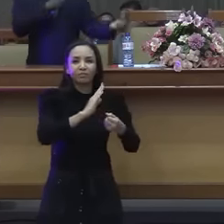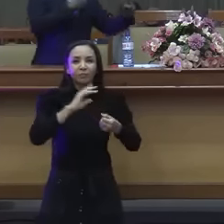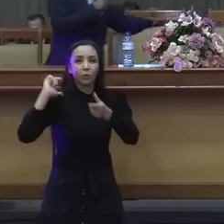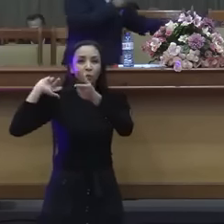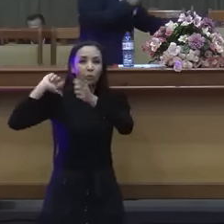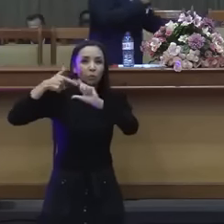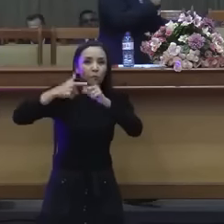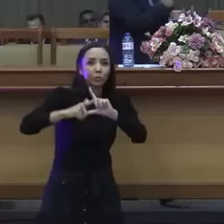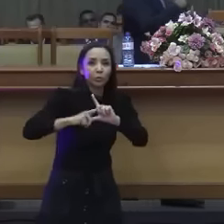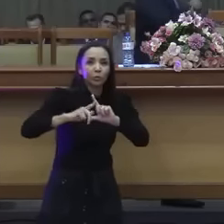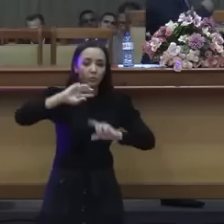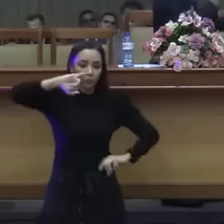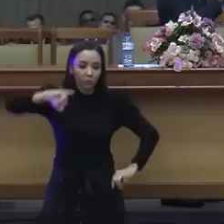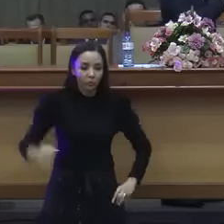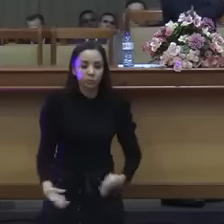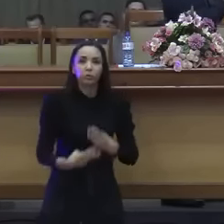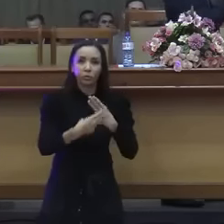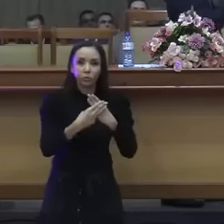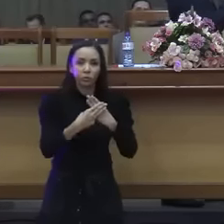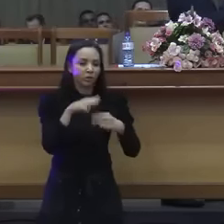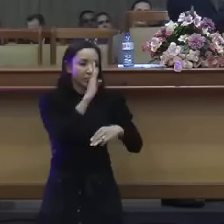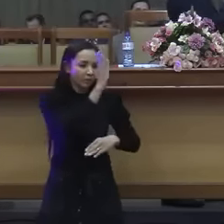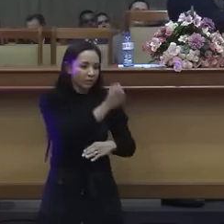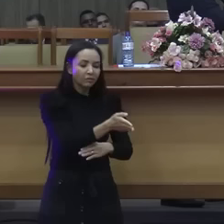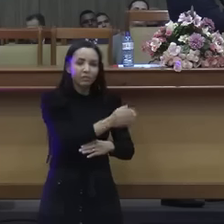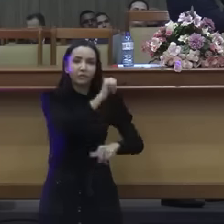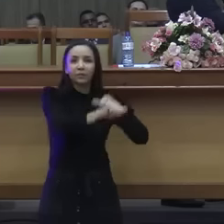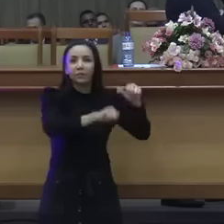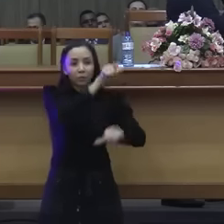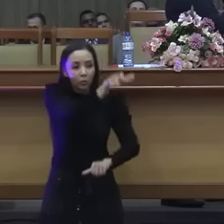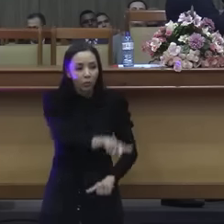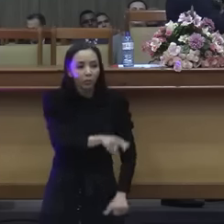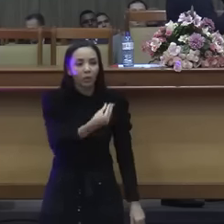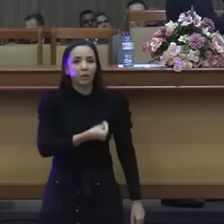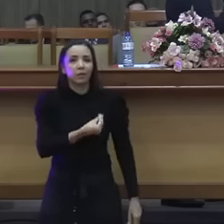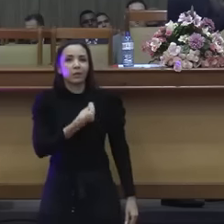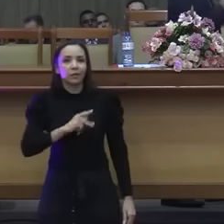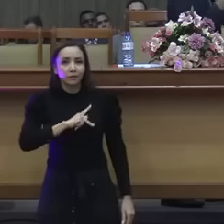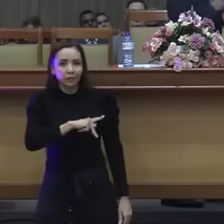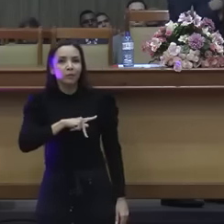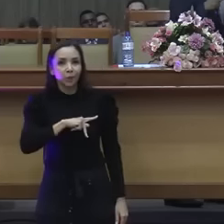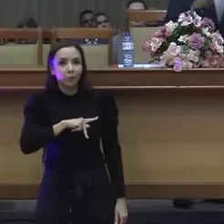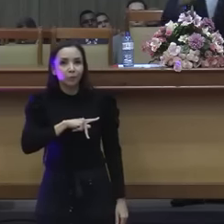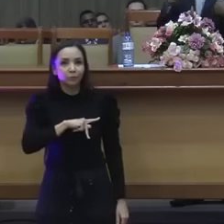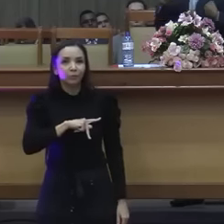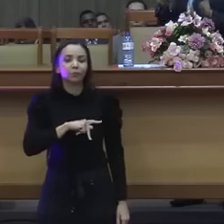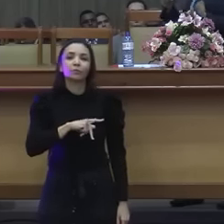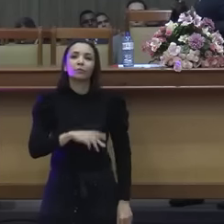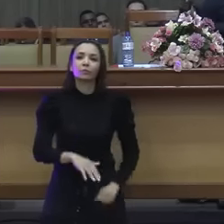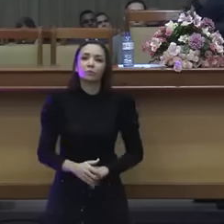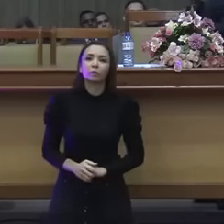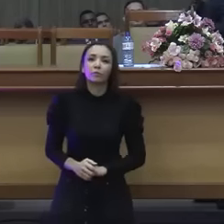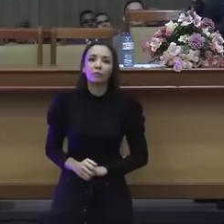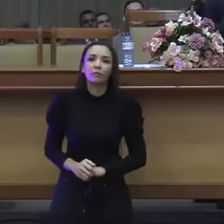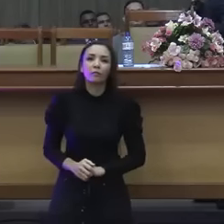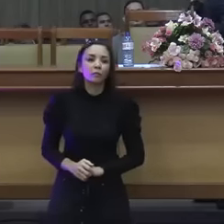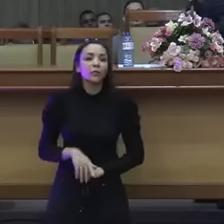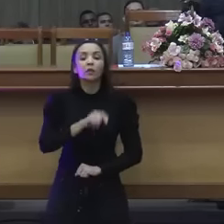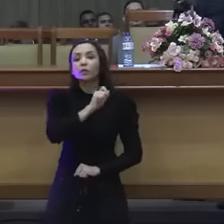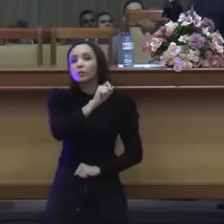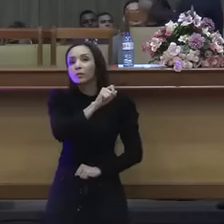Ele diz em Filipenses 3, eu poderia confiar na carne, ou seja, no judaísmo meu, mas eu não fiz isso,